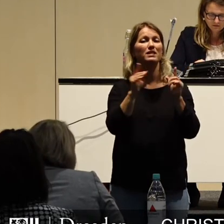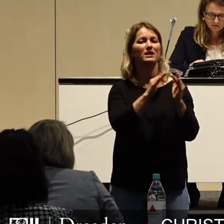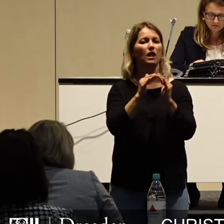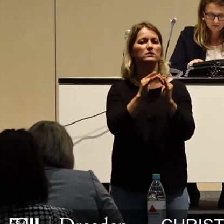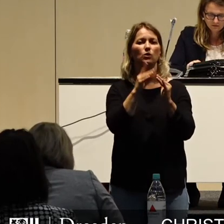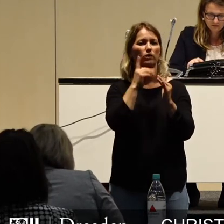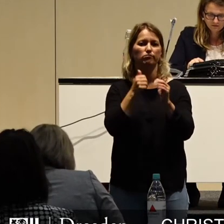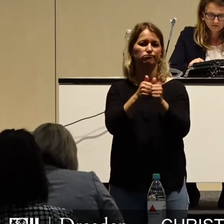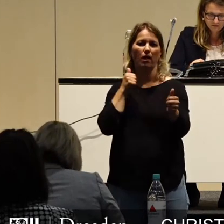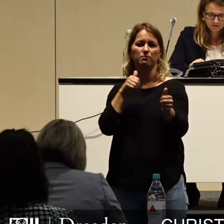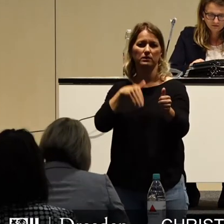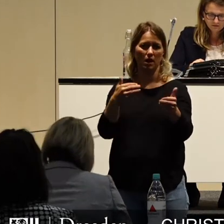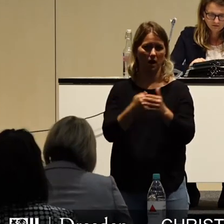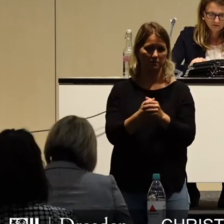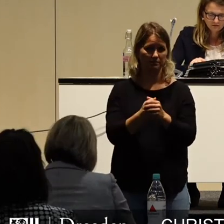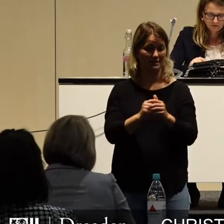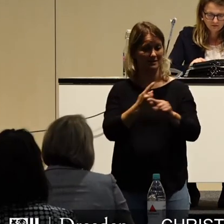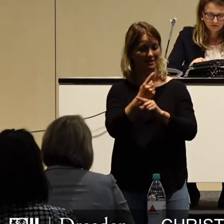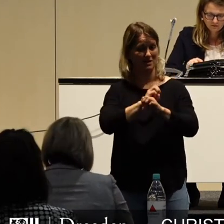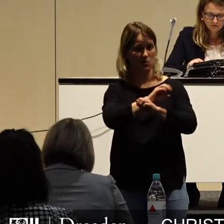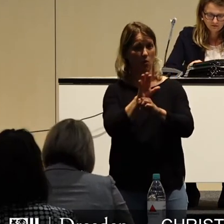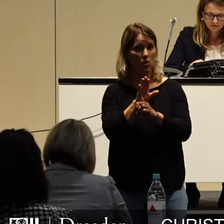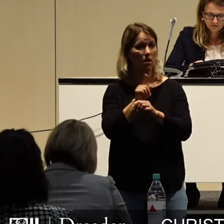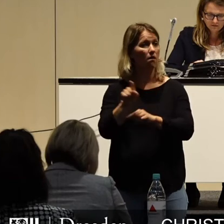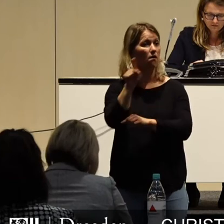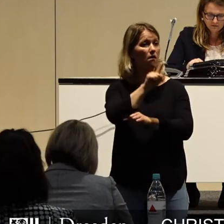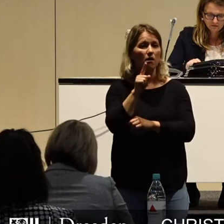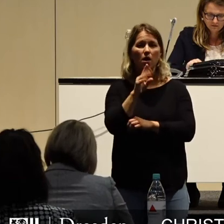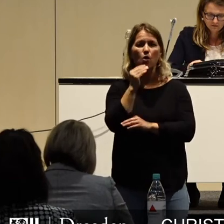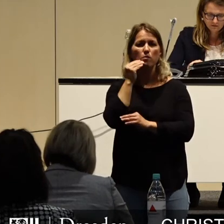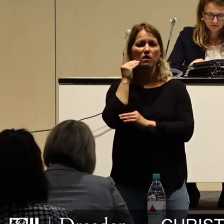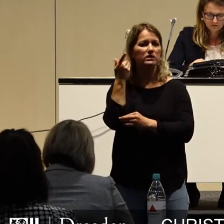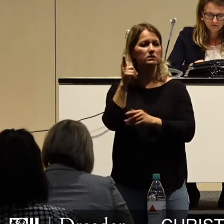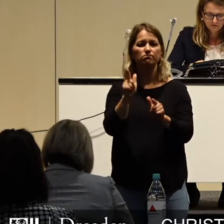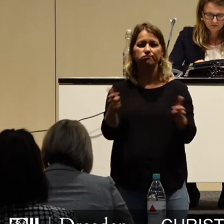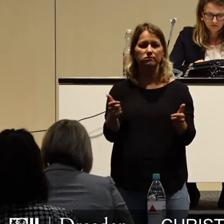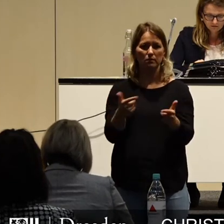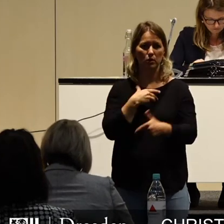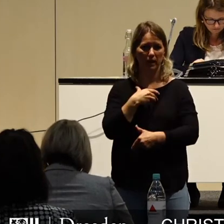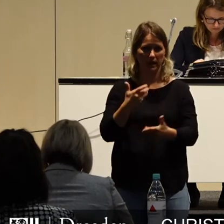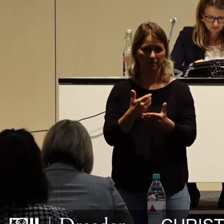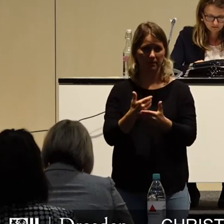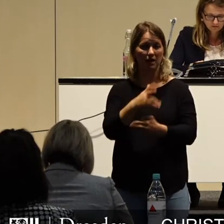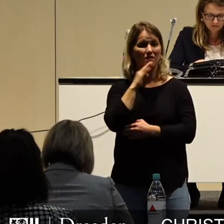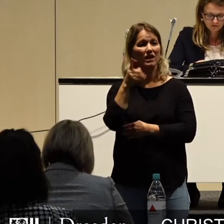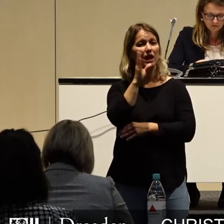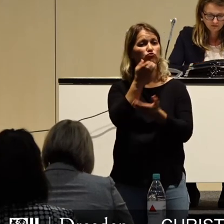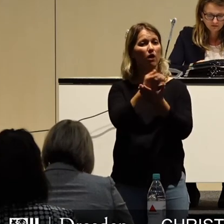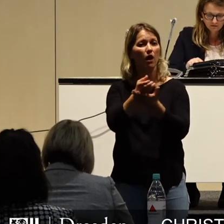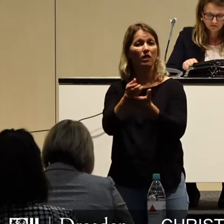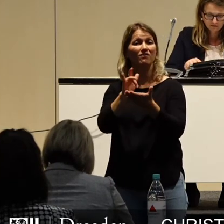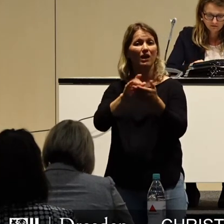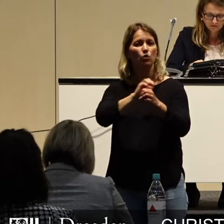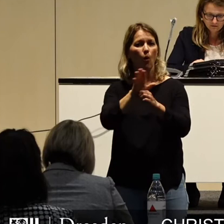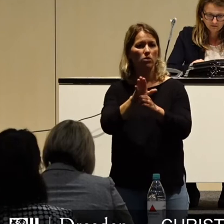weit hinterher. Während Corona waren viele Mitarbeiter nicht einmal Homeoffice fähig. Viele Stellen sind quasi in Corona weggefallen oder waren